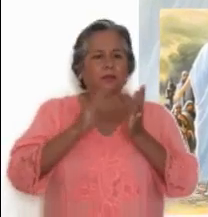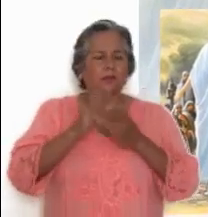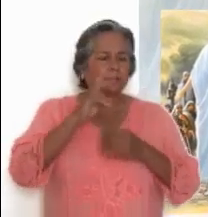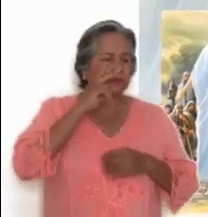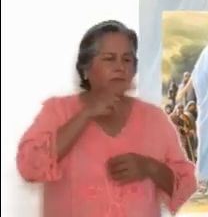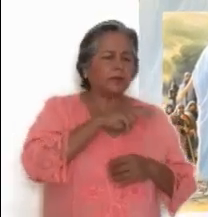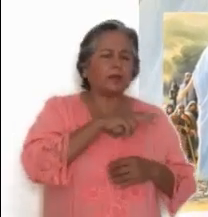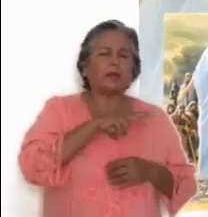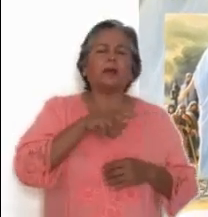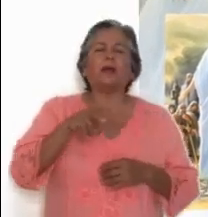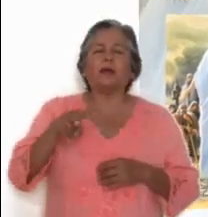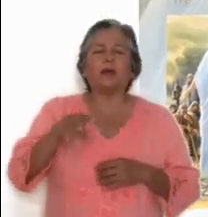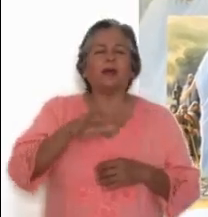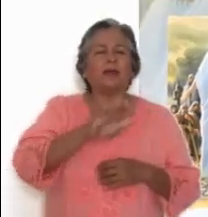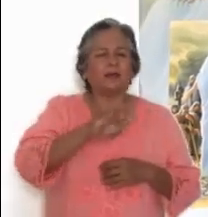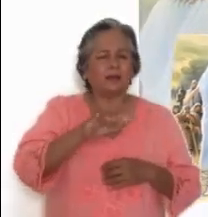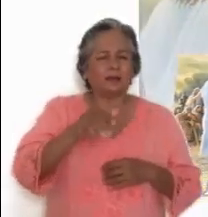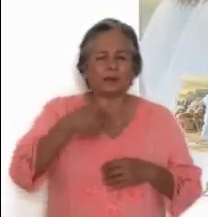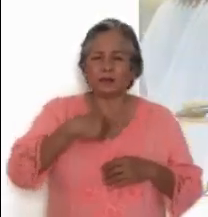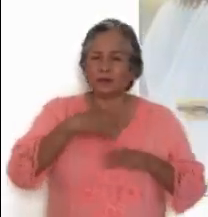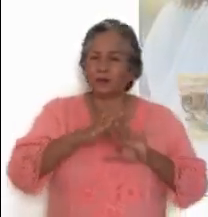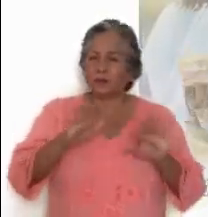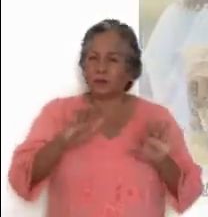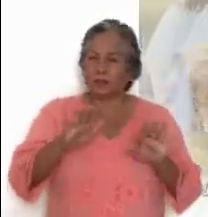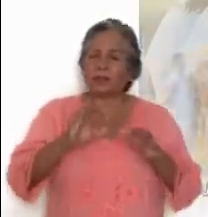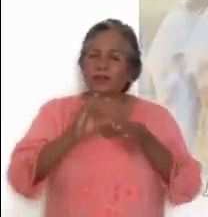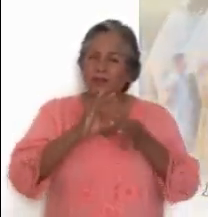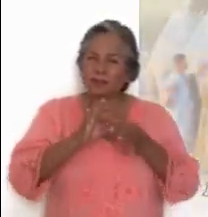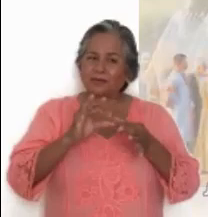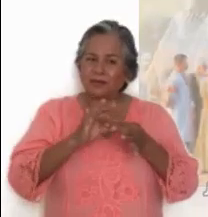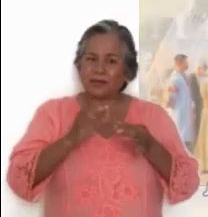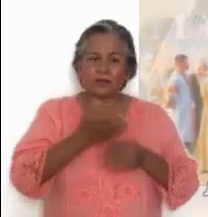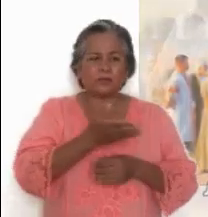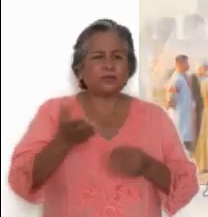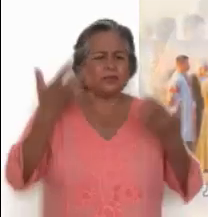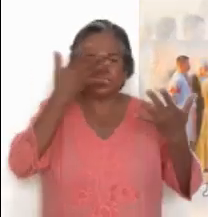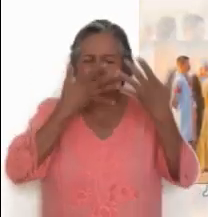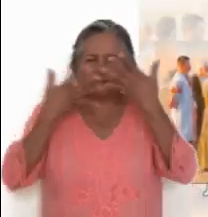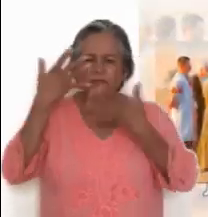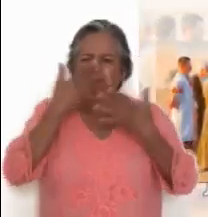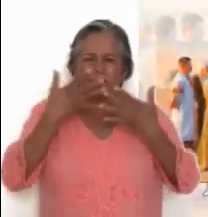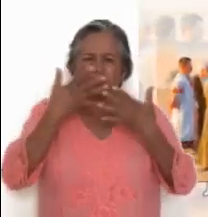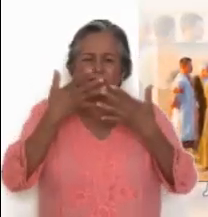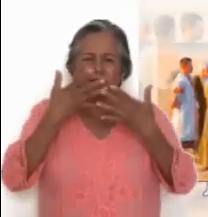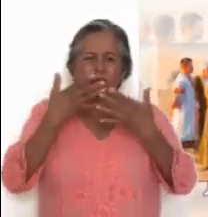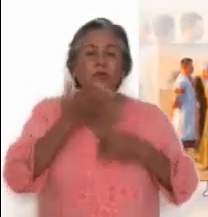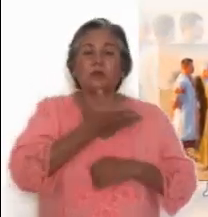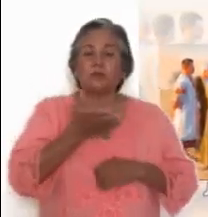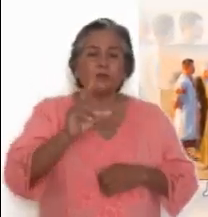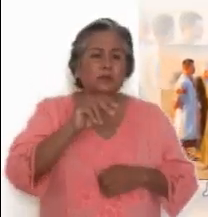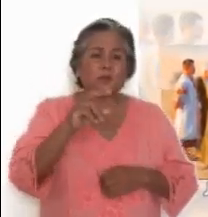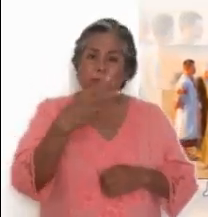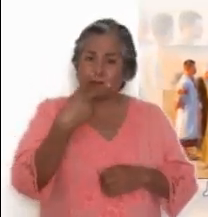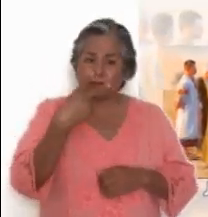Jesús comprendió que querían preguntarle algo y les dijo, Están confundidos porque les he dicho, Dentro de